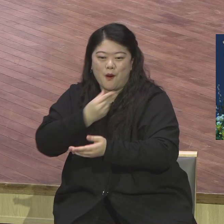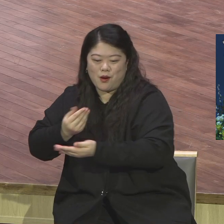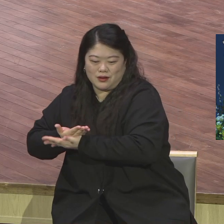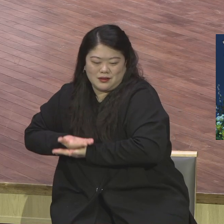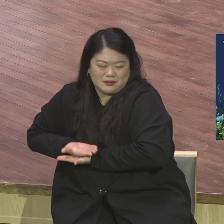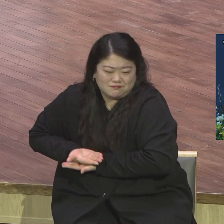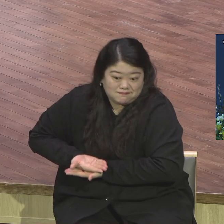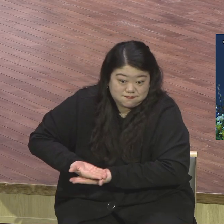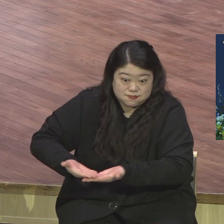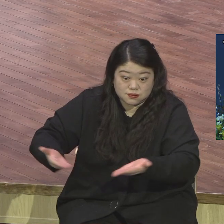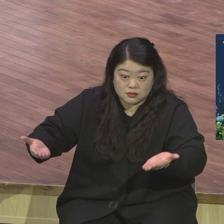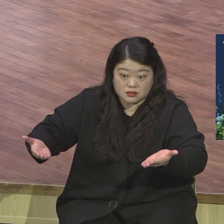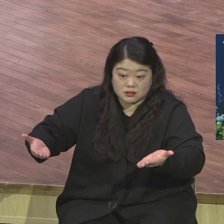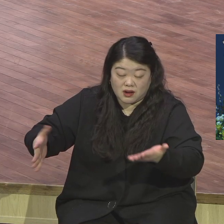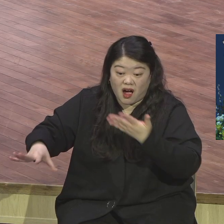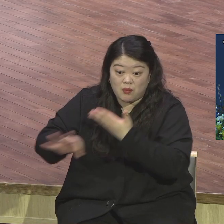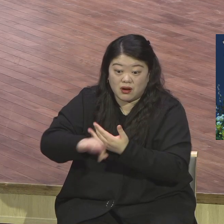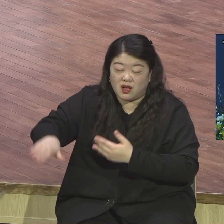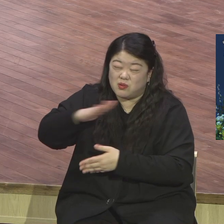하나님이 닫아 나면 또 열 자가 없다고요